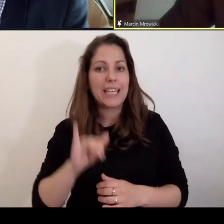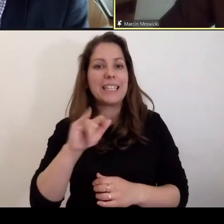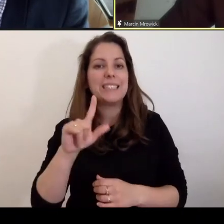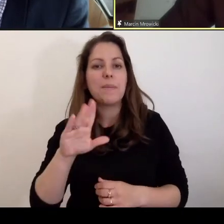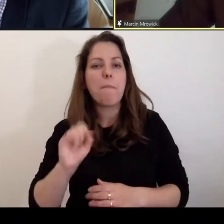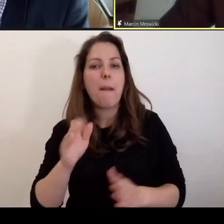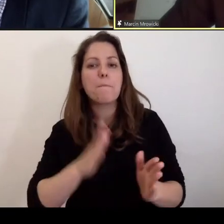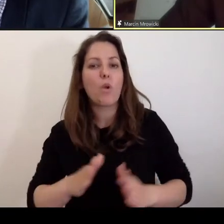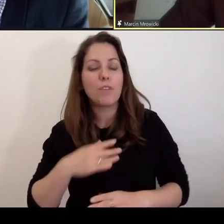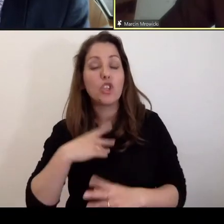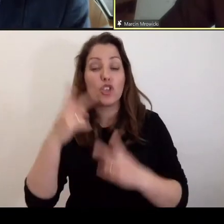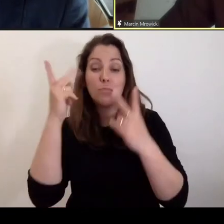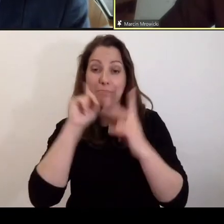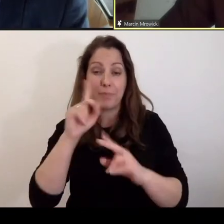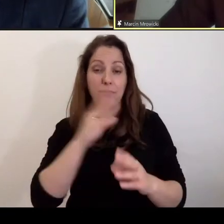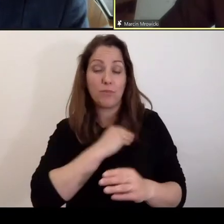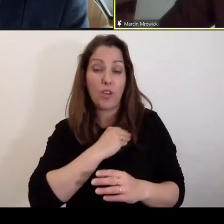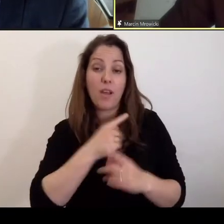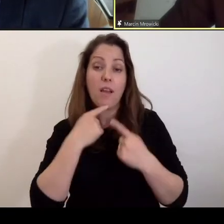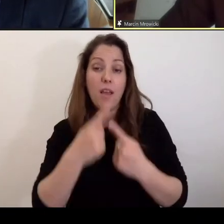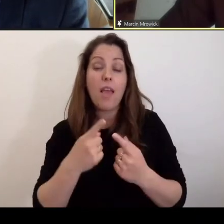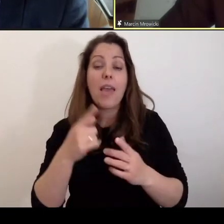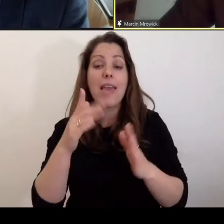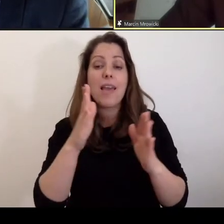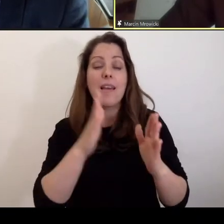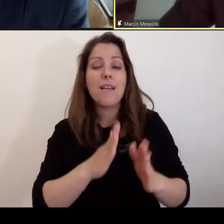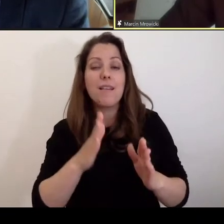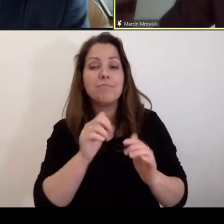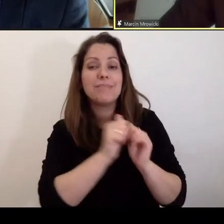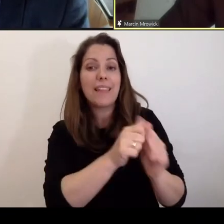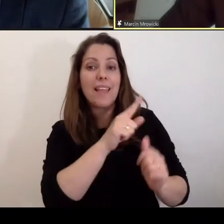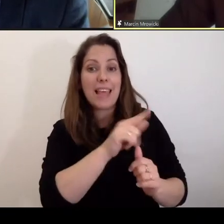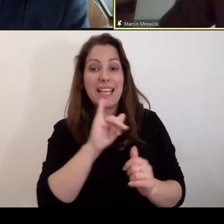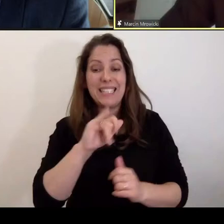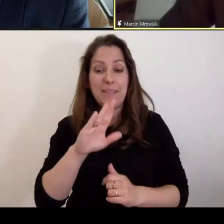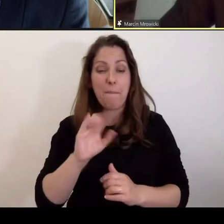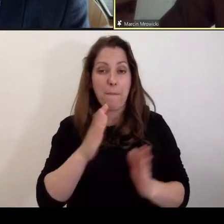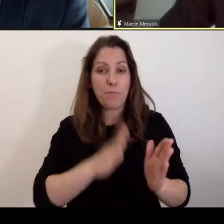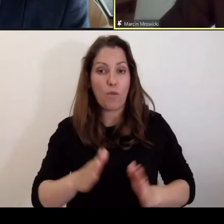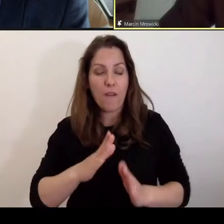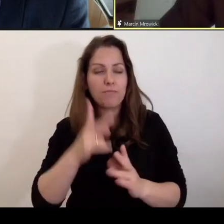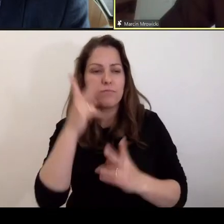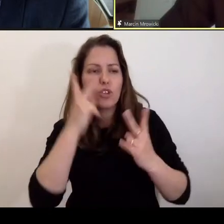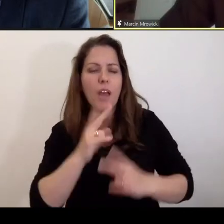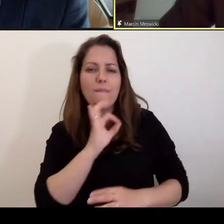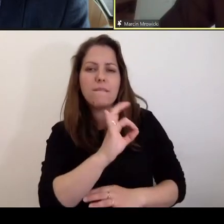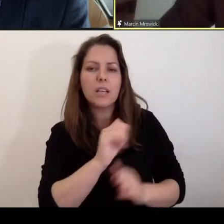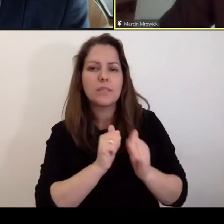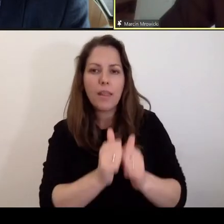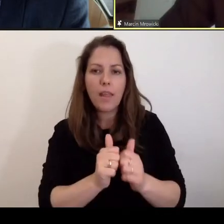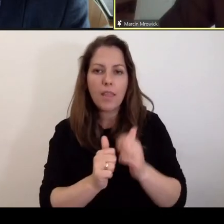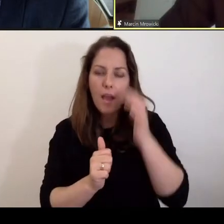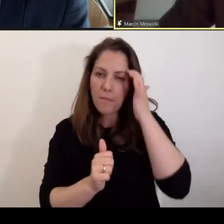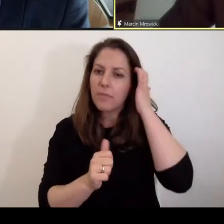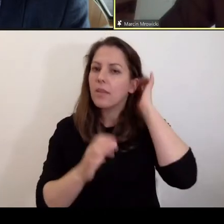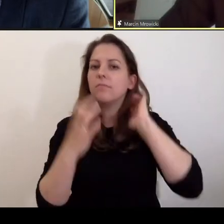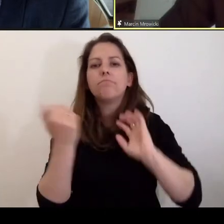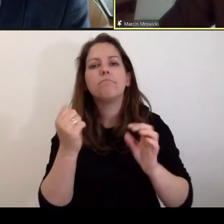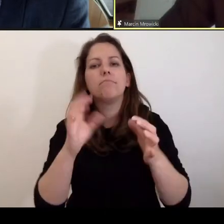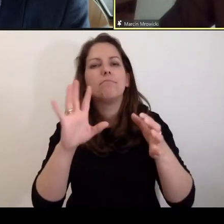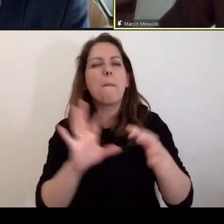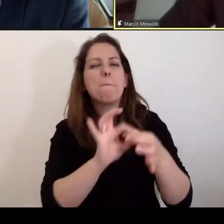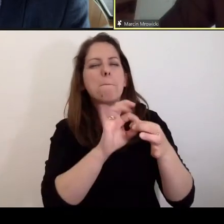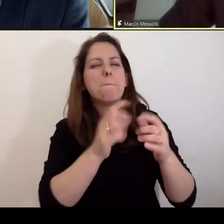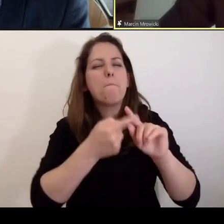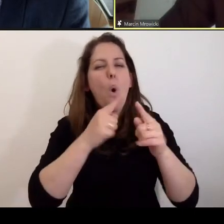powiem szczerze, że czytając o Izbie Przygotowawczej, dla mnie w tej chwili, biorąc pod uwagę upolitycznienie prokuratury,